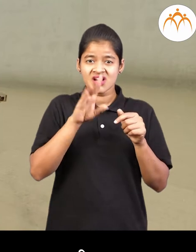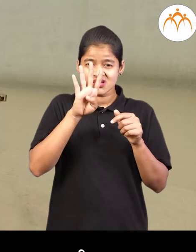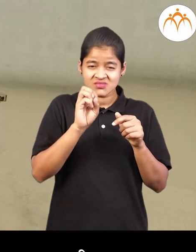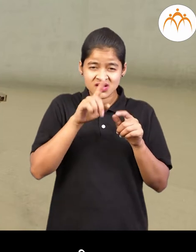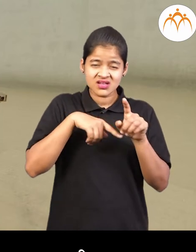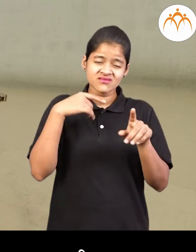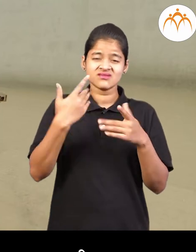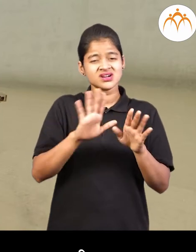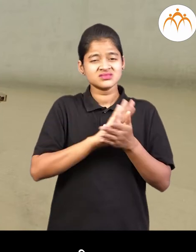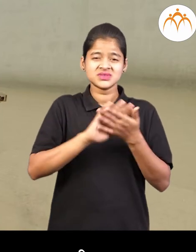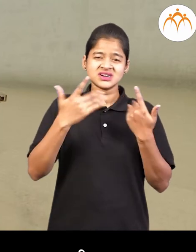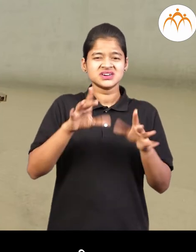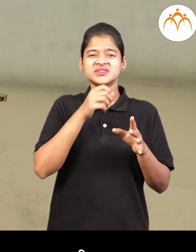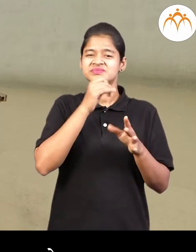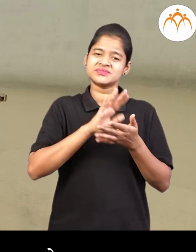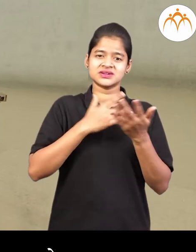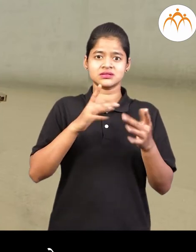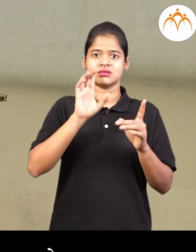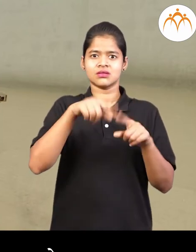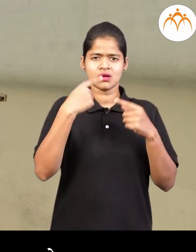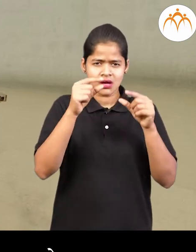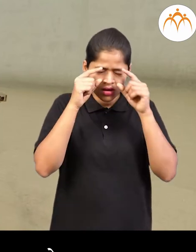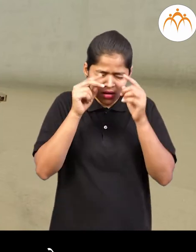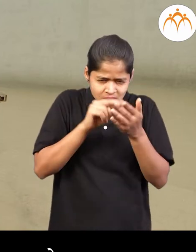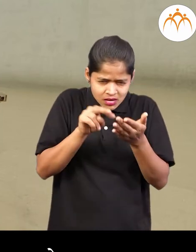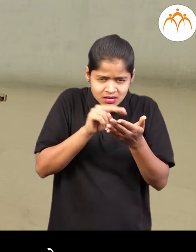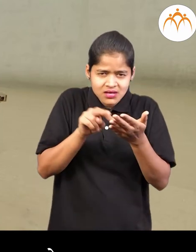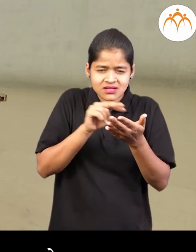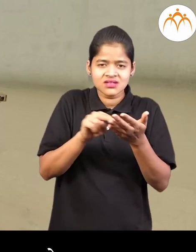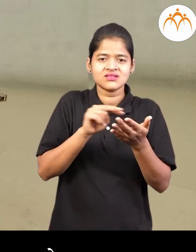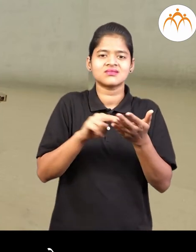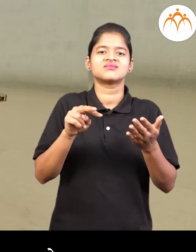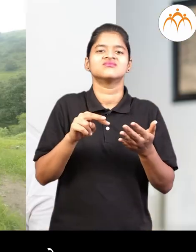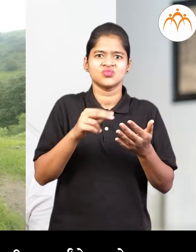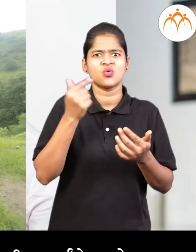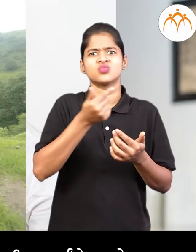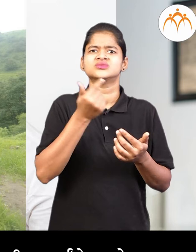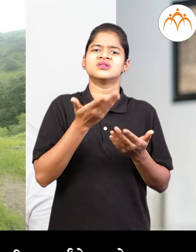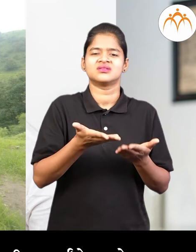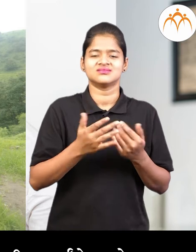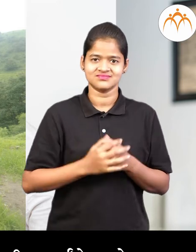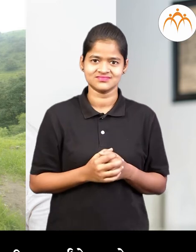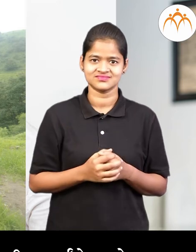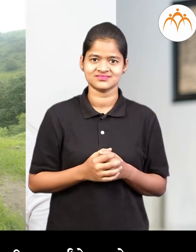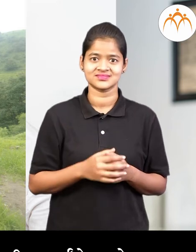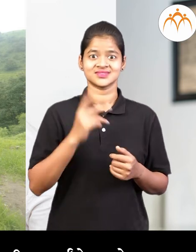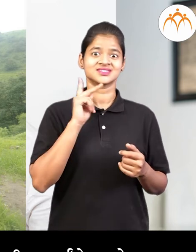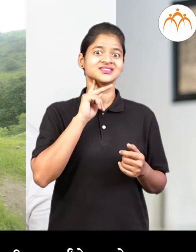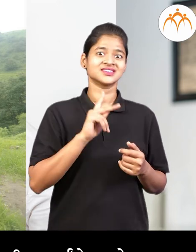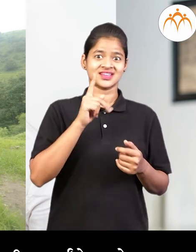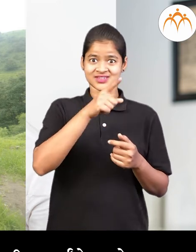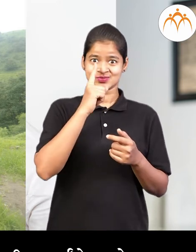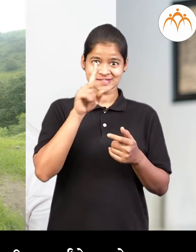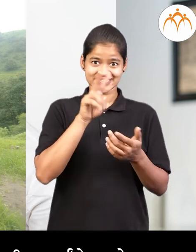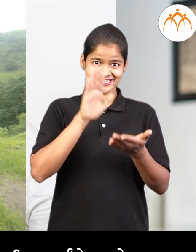त्याला गरज वाटू लागली अता तो चश्मा वापुर लागलाए राजु काका आणी मनीशा काकू